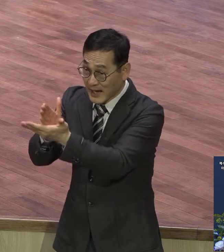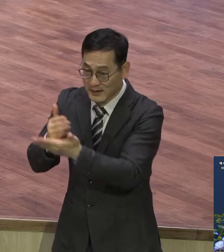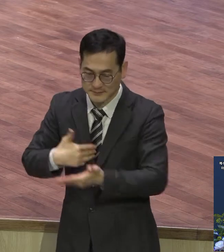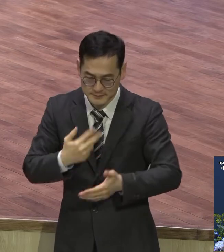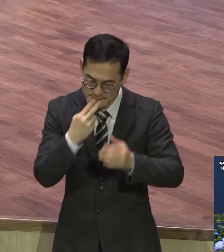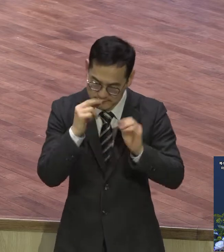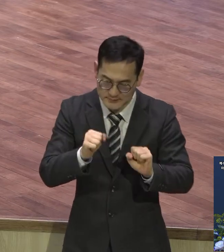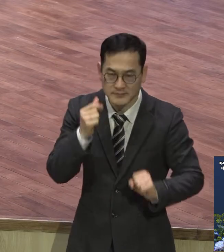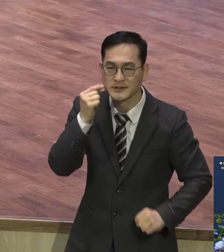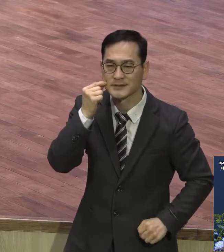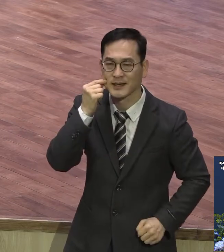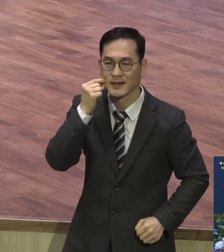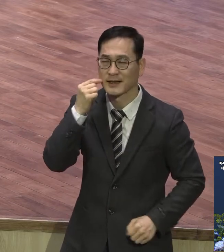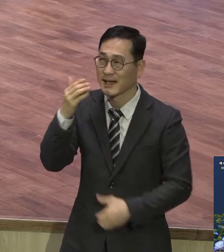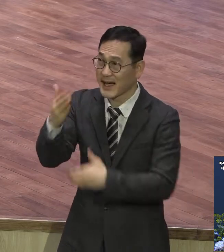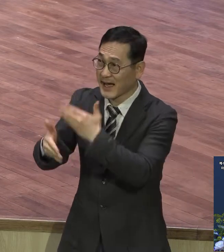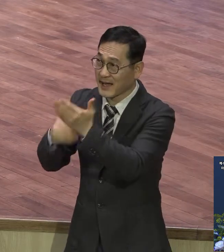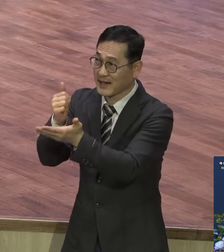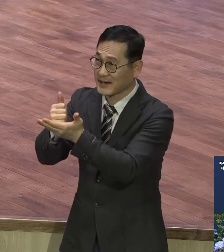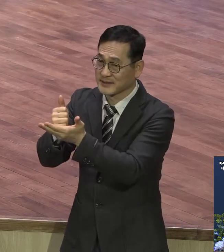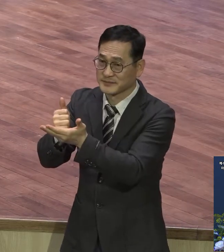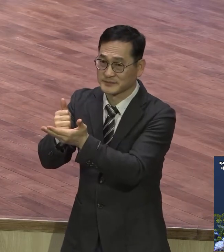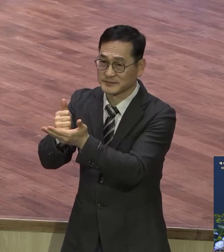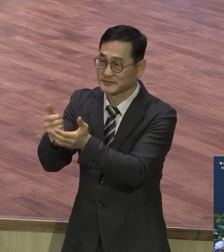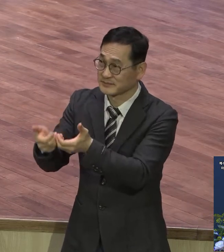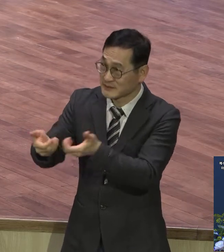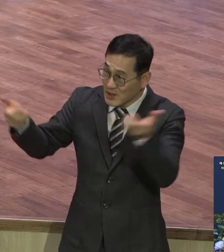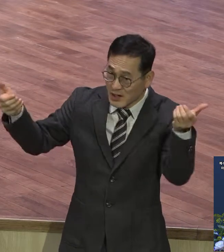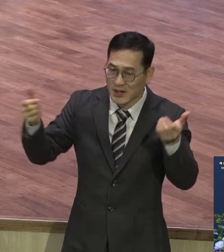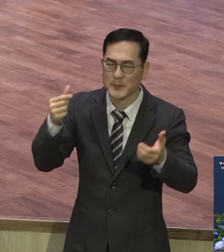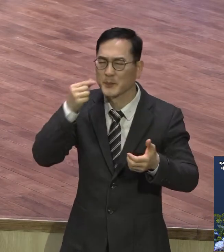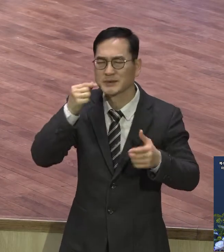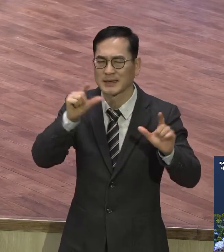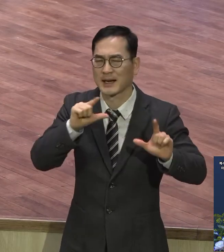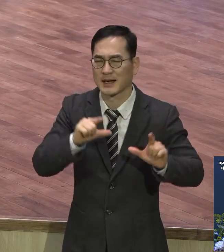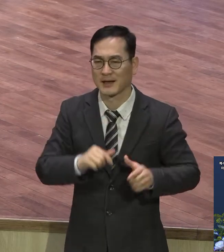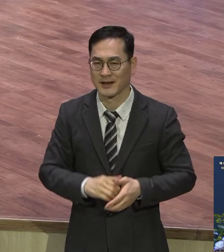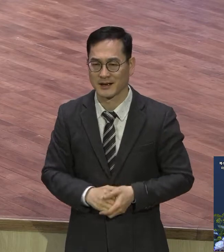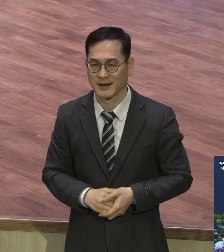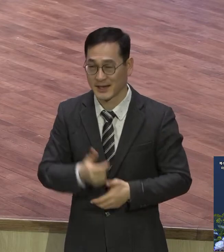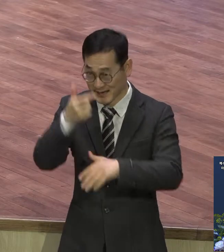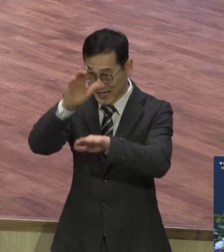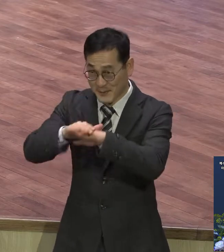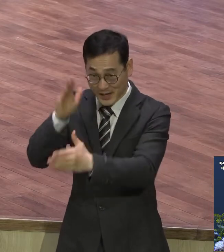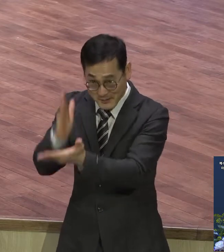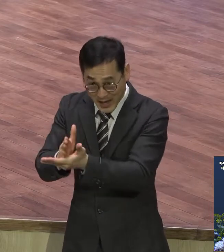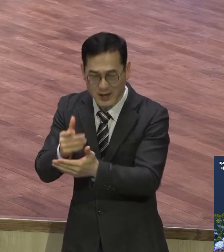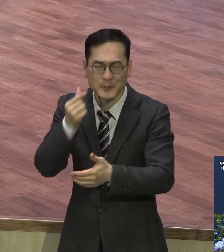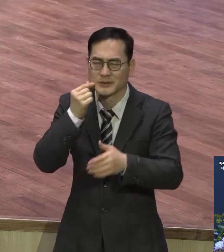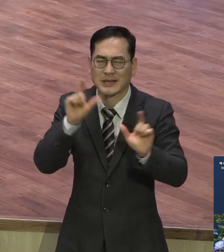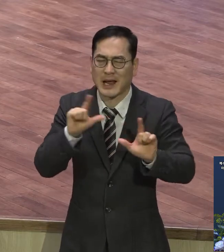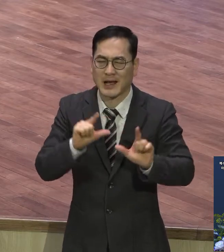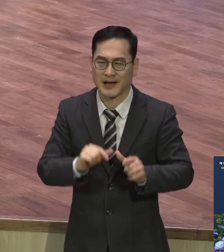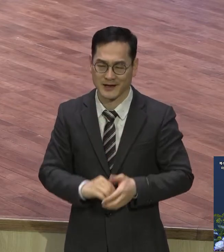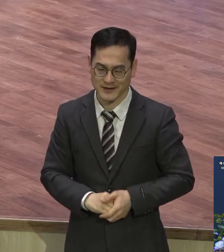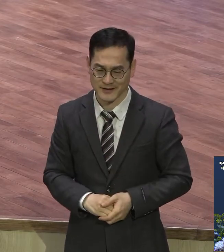나는 하나님 없이는 못 살아. 나는 예배 없이는 못 살아. 나는 하나님 말씀 안 듣고는 못 살아.